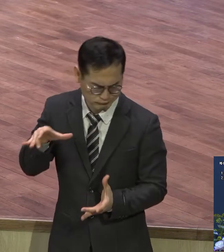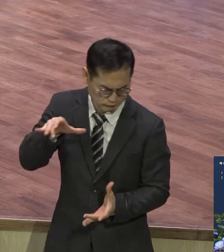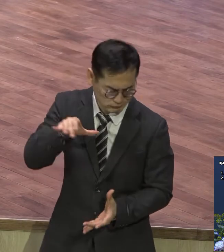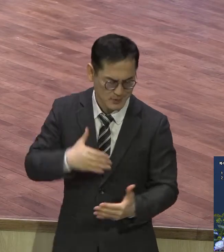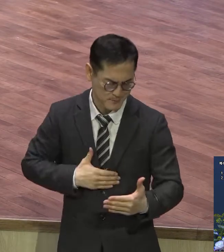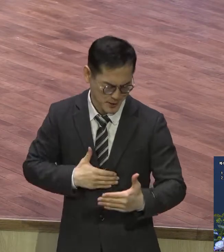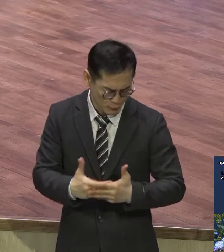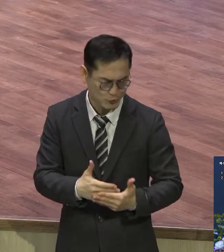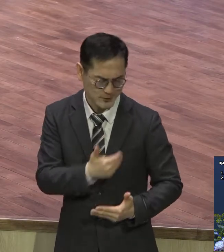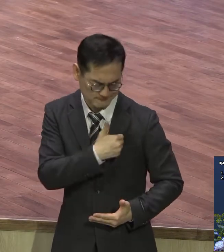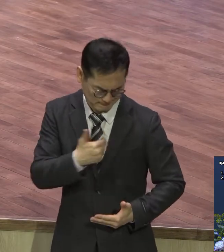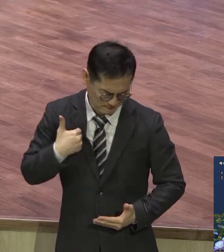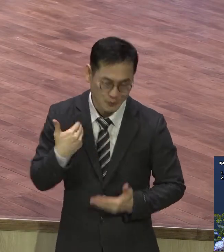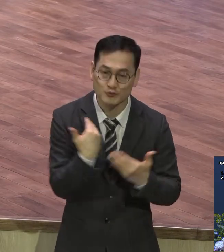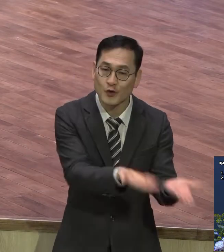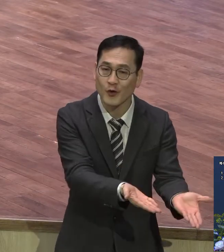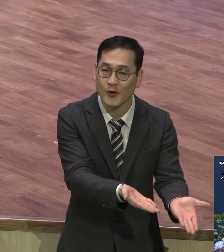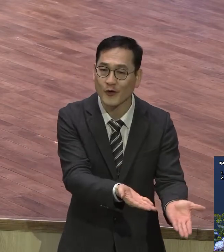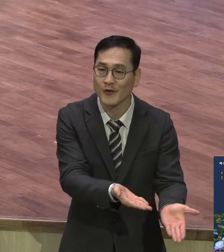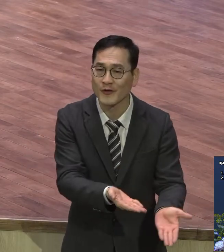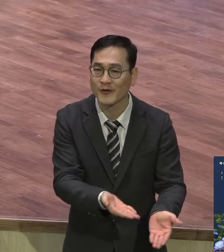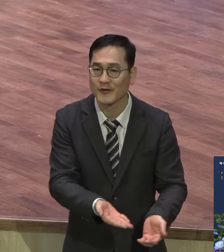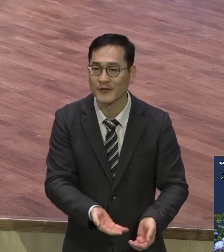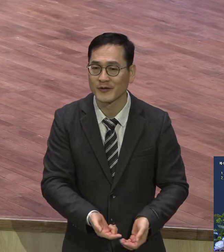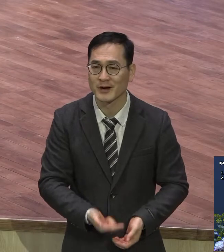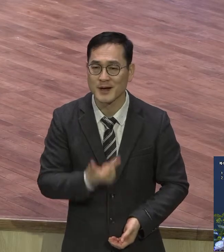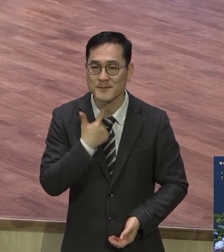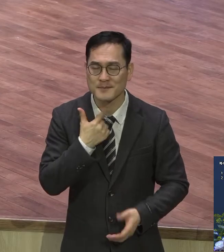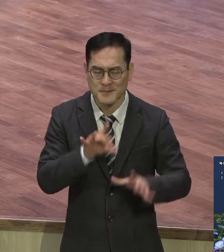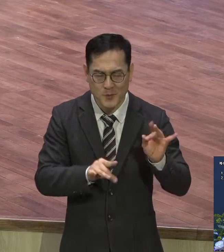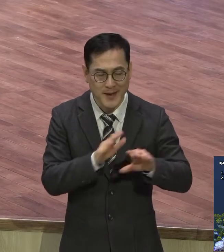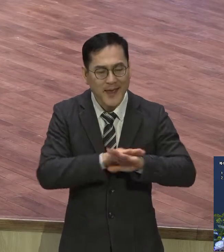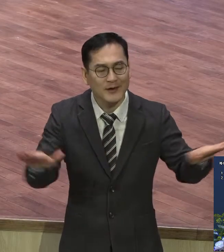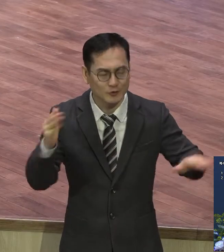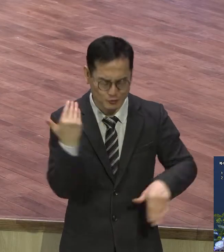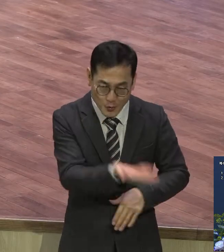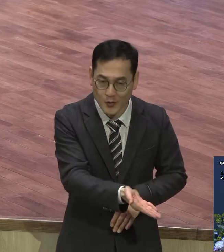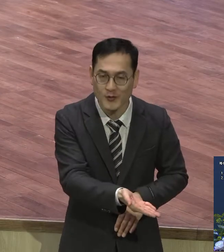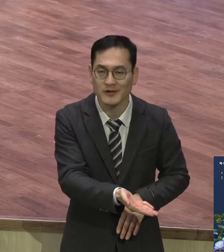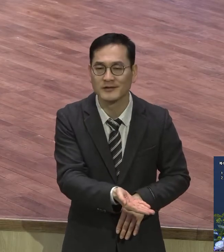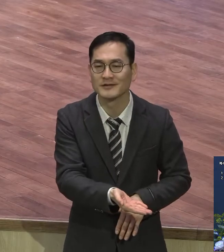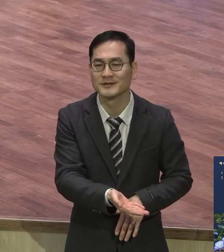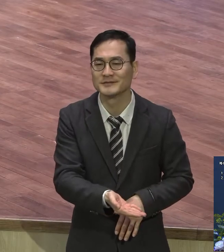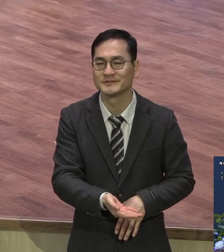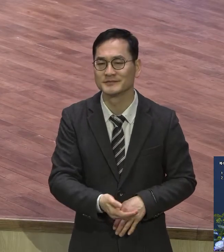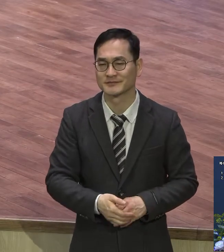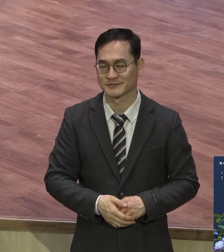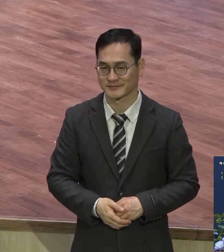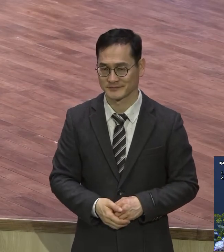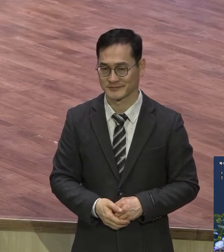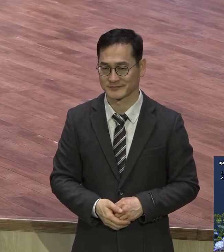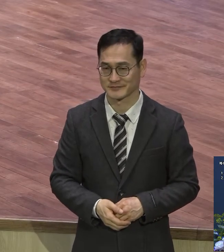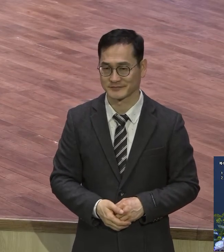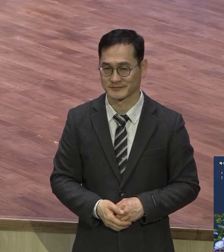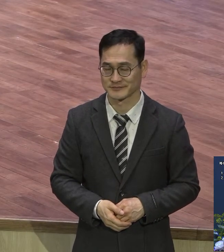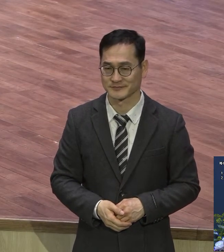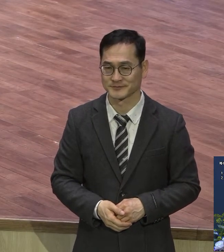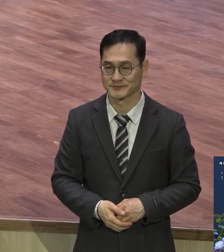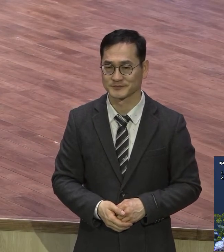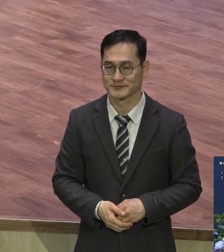채워주시는 하나님 공급하시는 하나님 이걸 체험하게 된단 말이에요 10편 107편 9절에